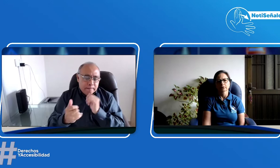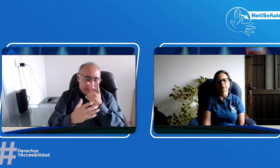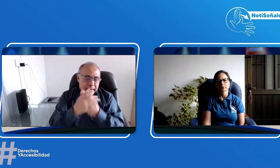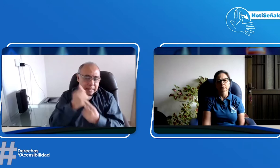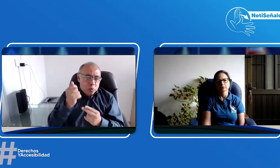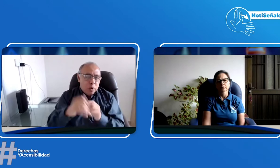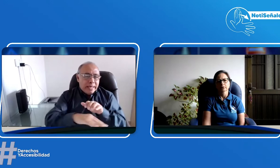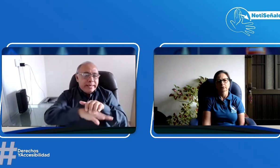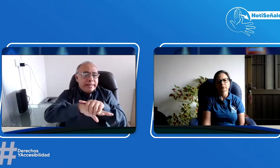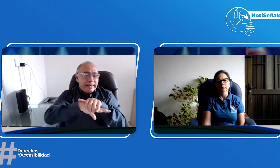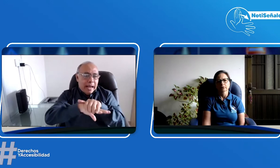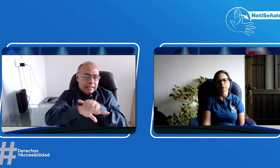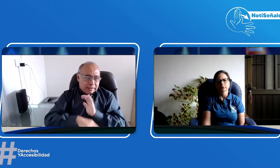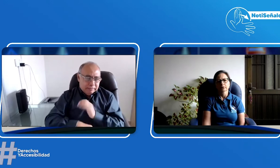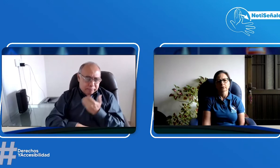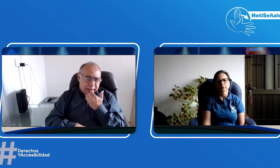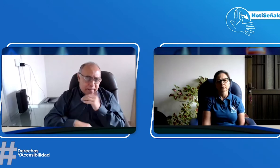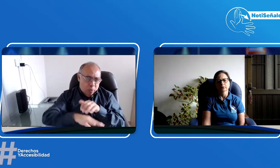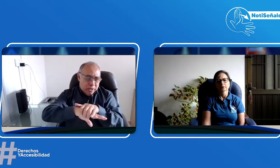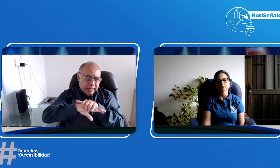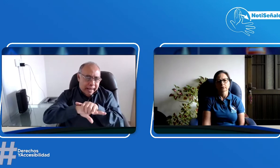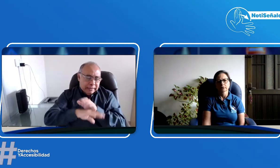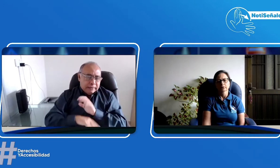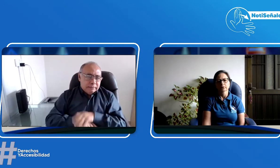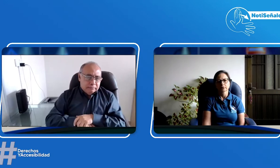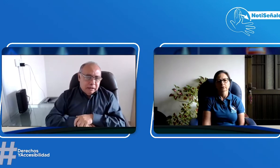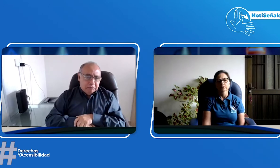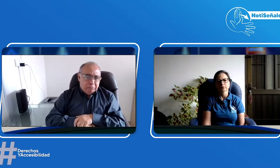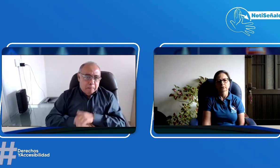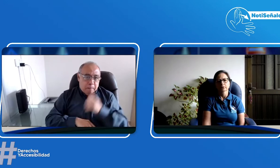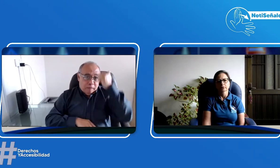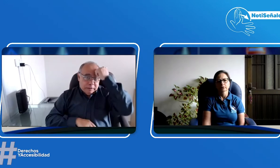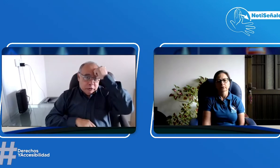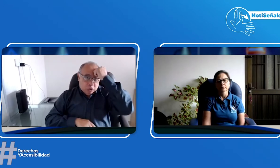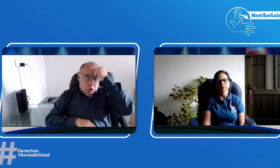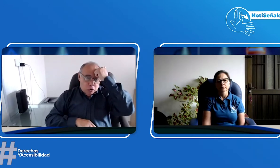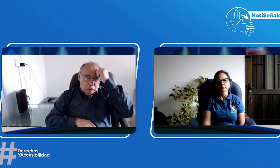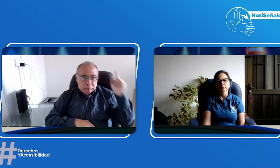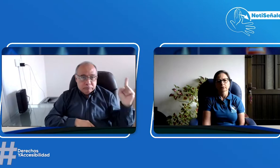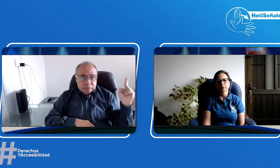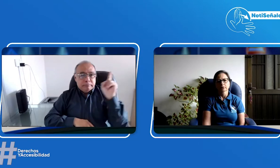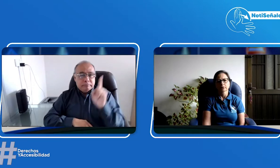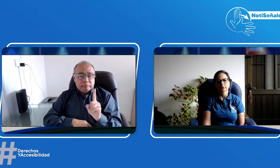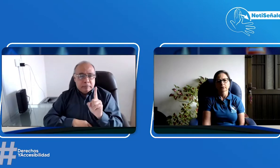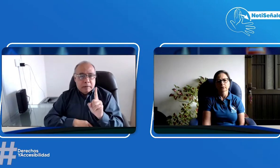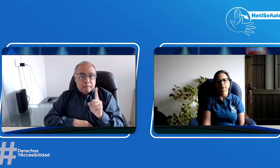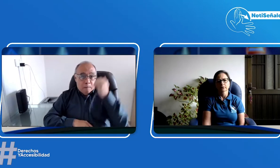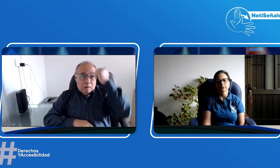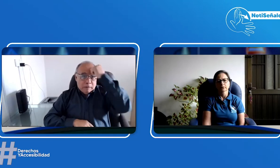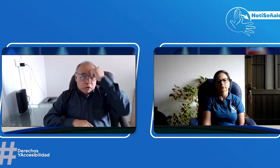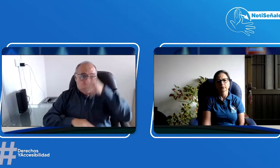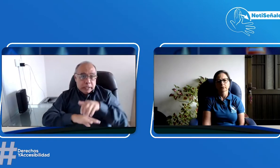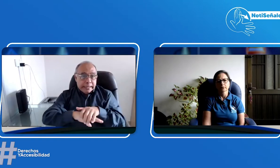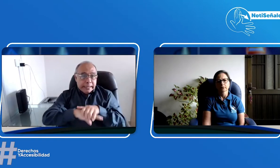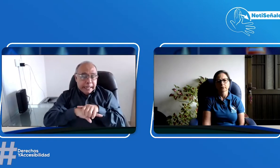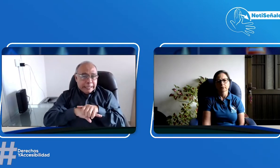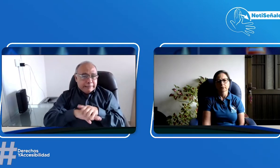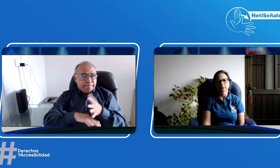educativo cuando se habla de esta parte bilingüe, en un colegio bilingüe, hablemoslo de inglés, el profesor viene al aula de